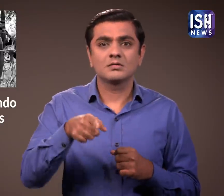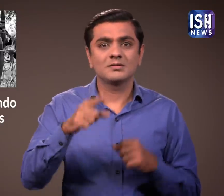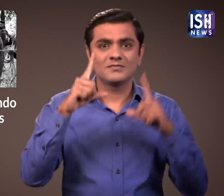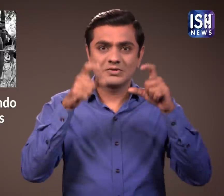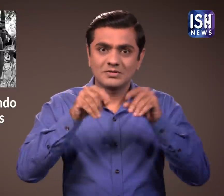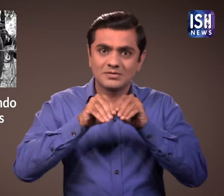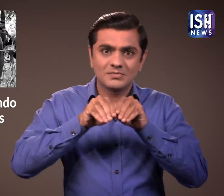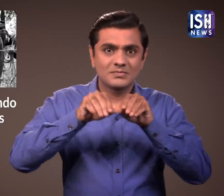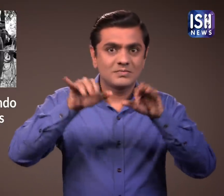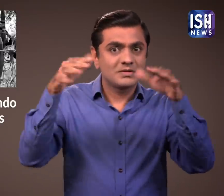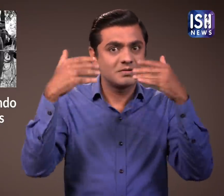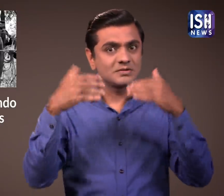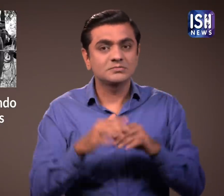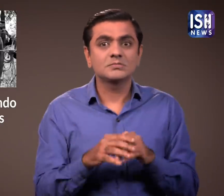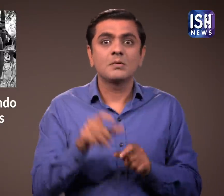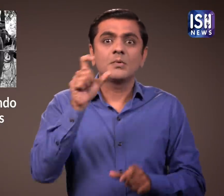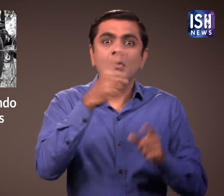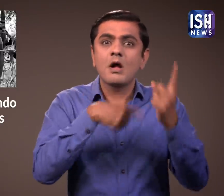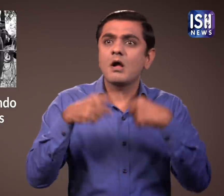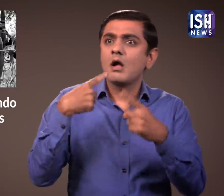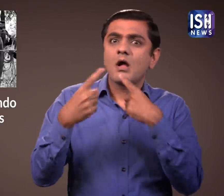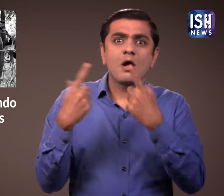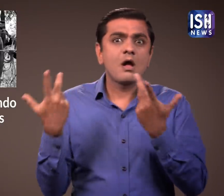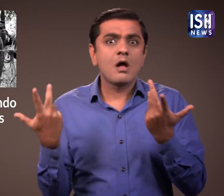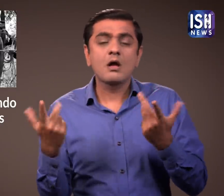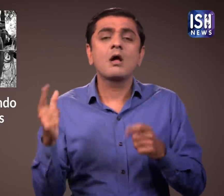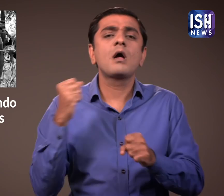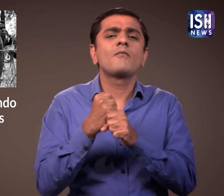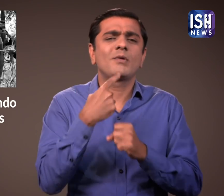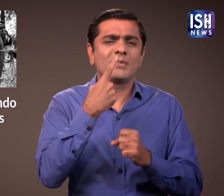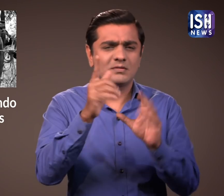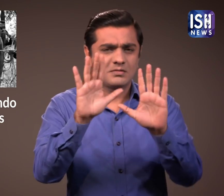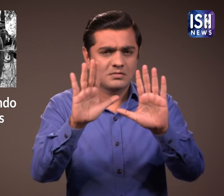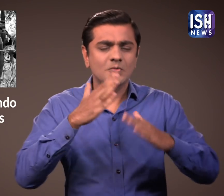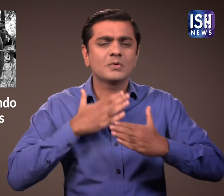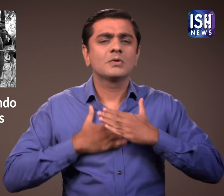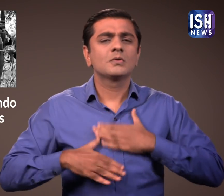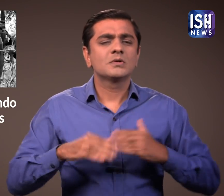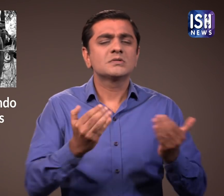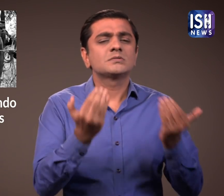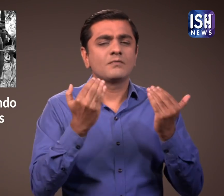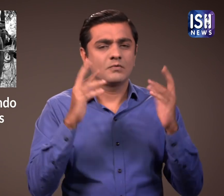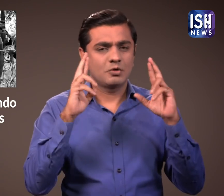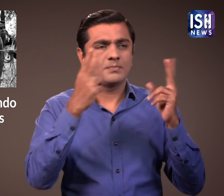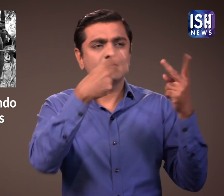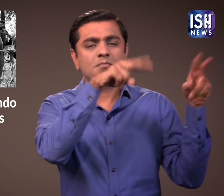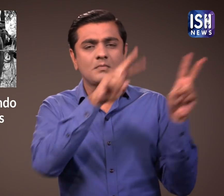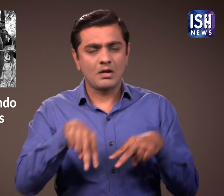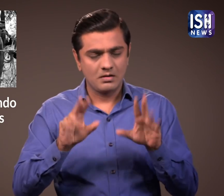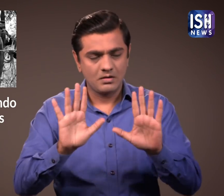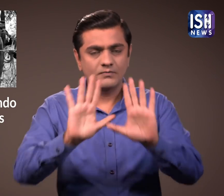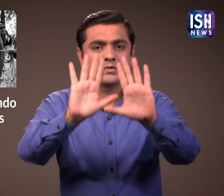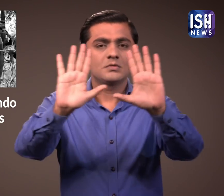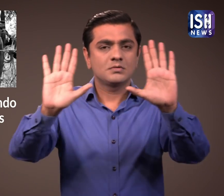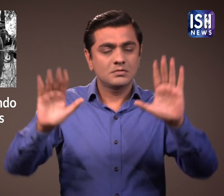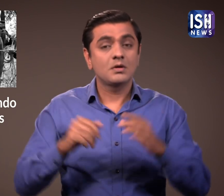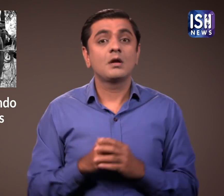फोटो जारी होने के बाद लोग घबरा गए लेकिन अधिकारियों ने कहा कि जवान की सुरक्षत वापसी के लिए सभी प्रयास चल रहे